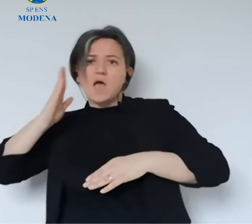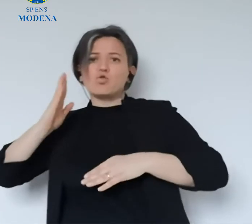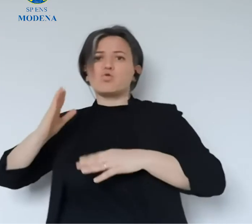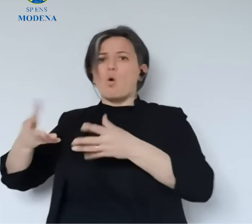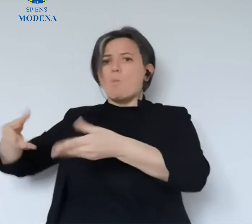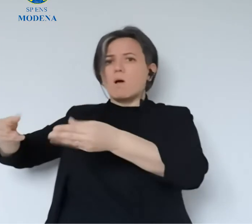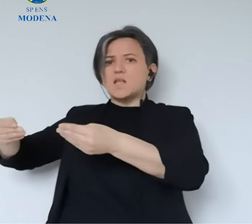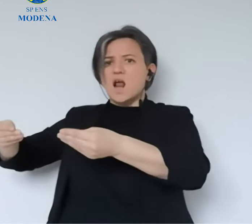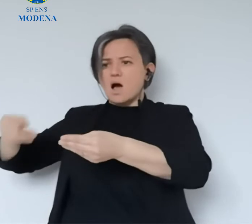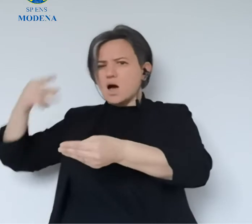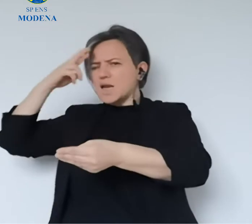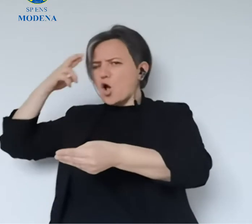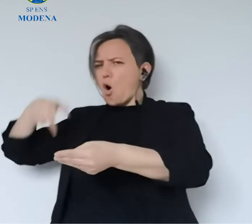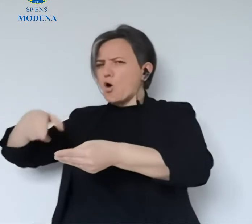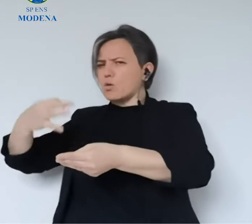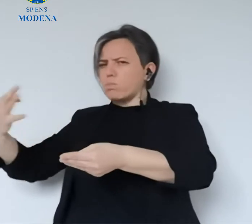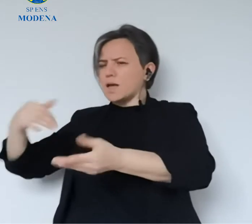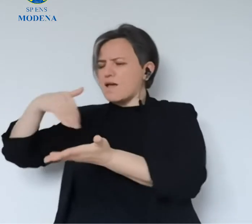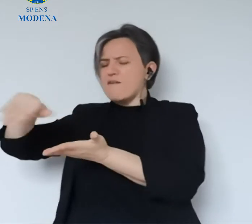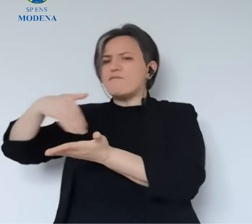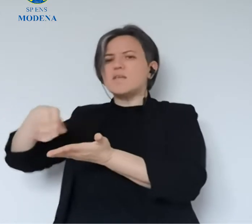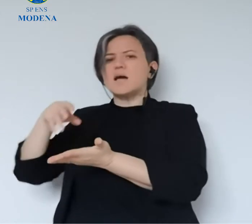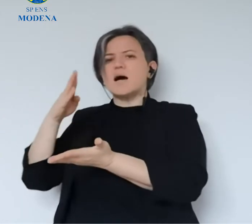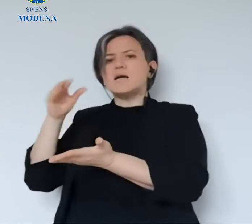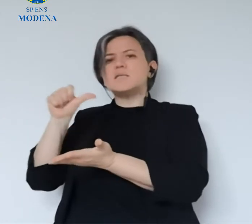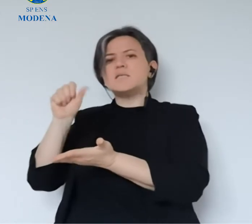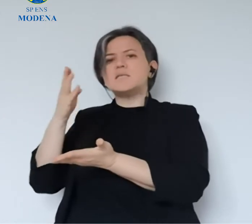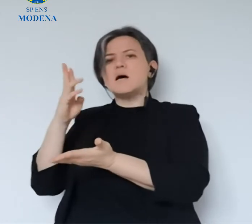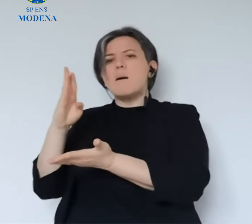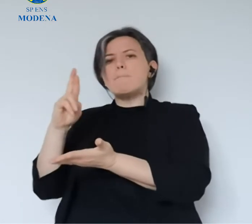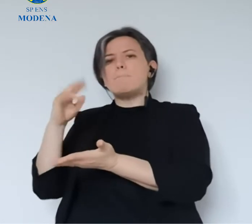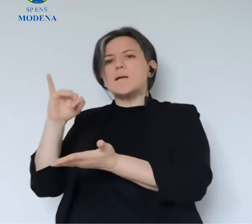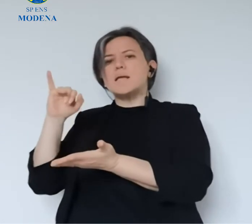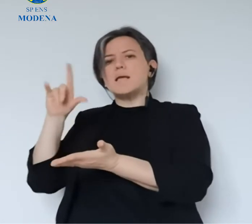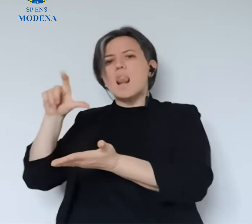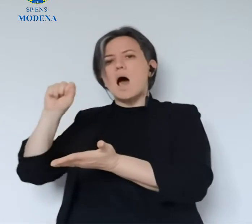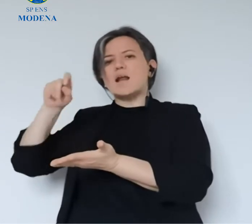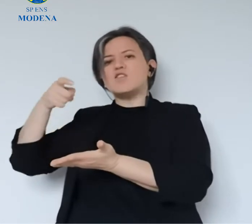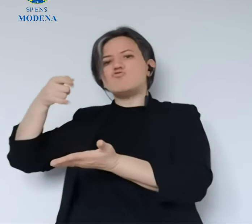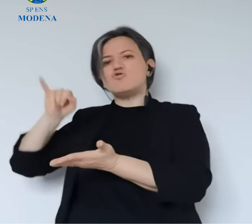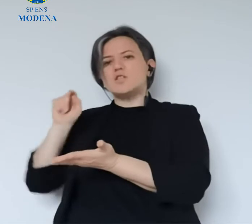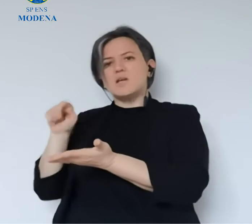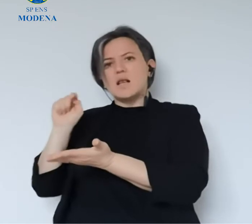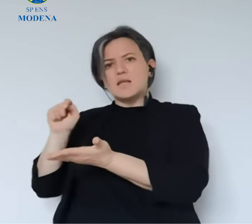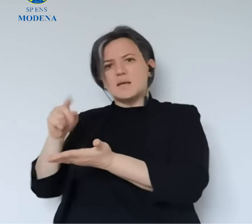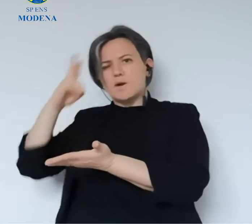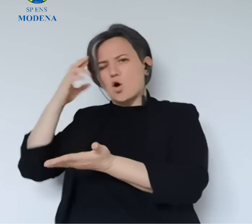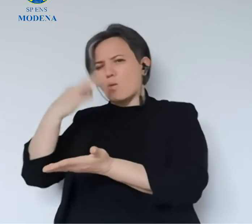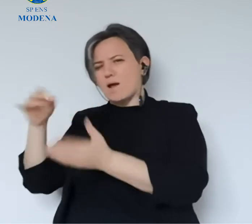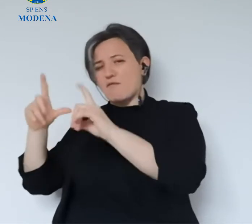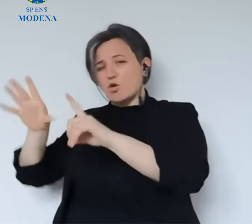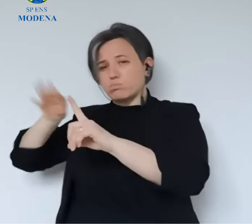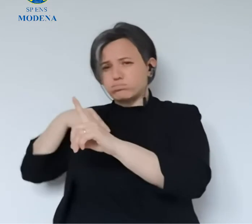arrivava la fotografia del divano, del letto, del materasso, me lo ricordo ancora, con il maledetto materasso in via